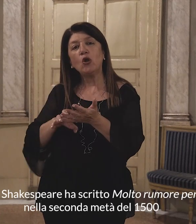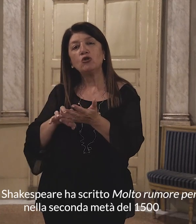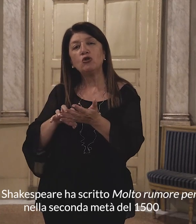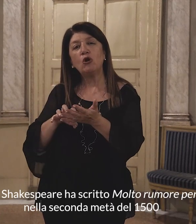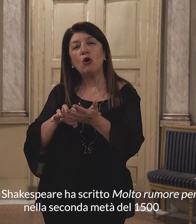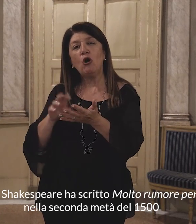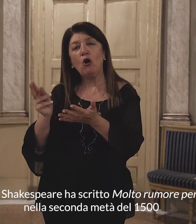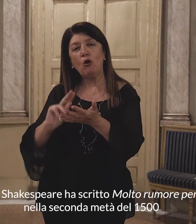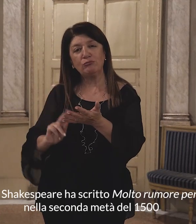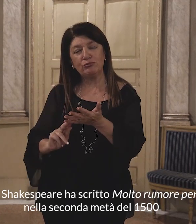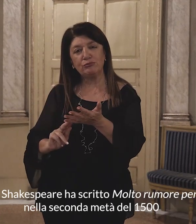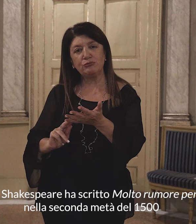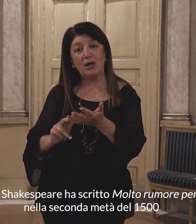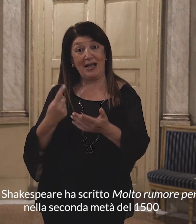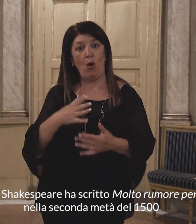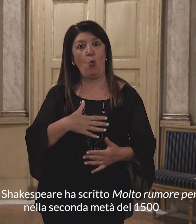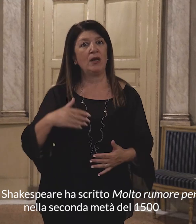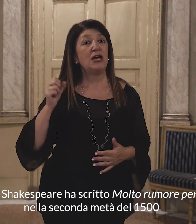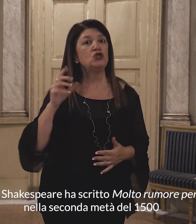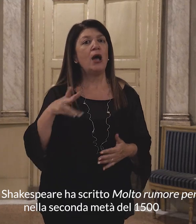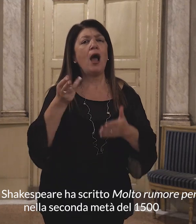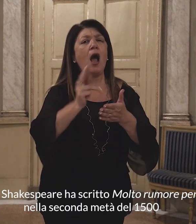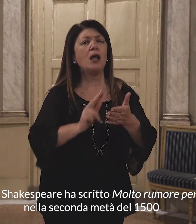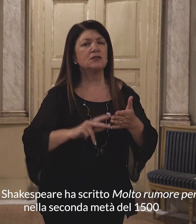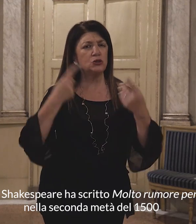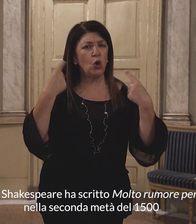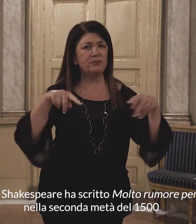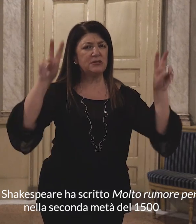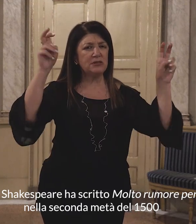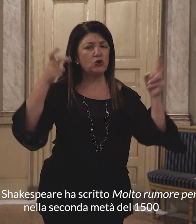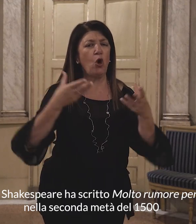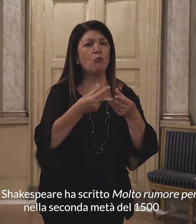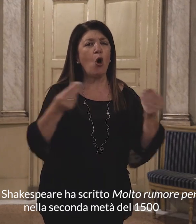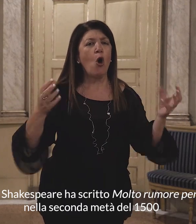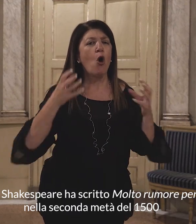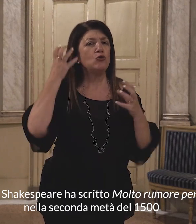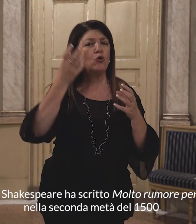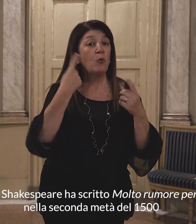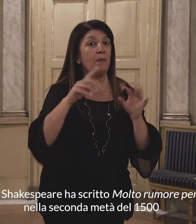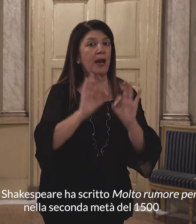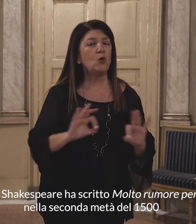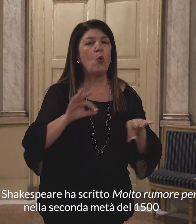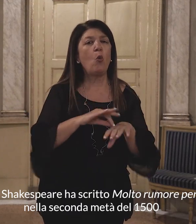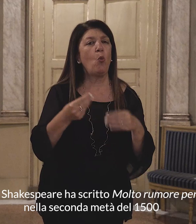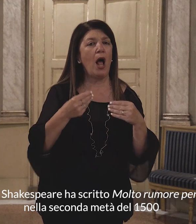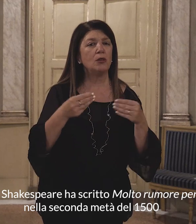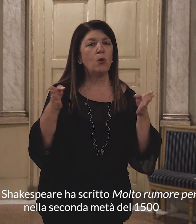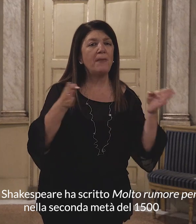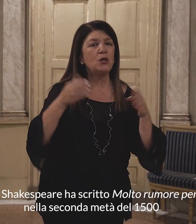William Shakespeare ha scritto Molto rumore per nulla nella seconda metà del 1500 e fa